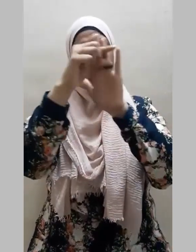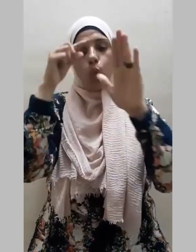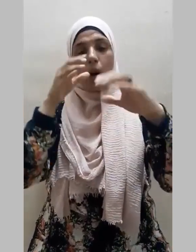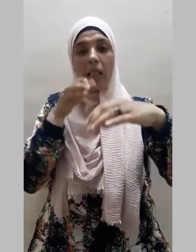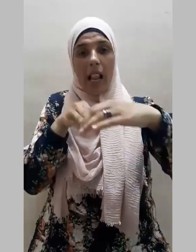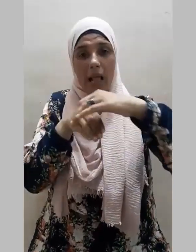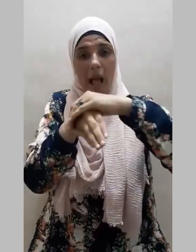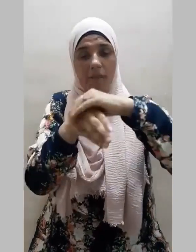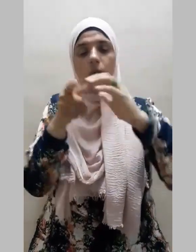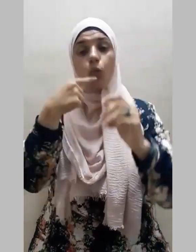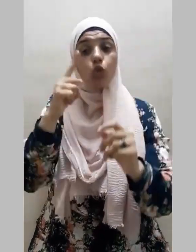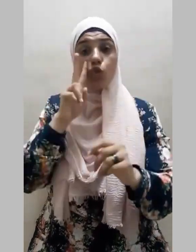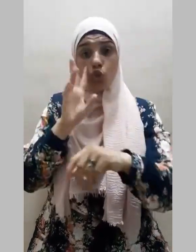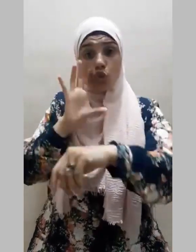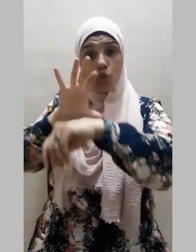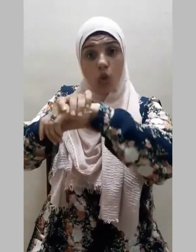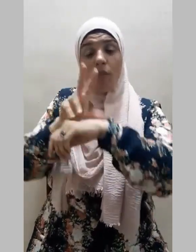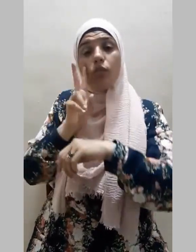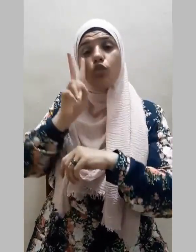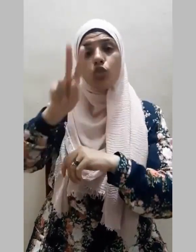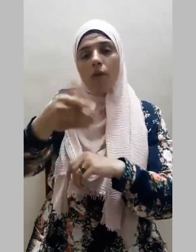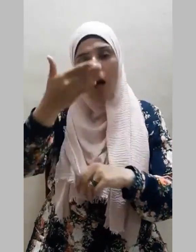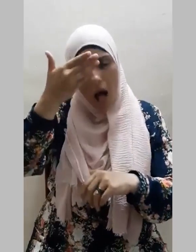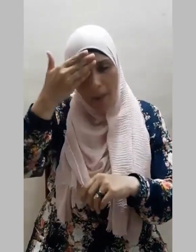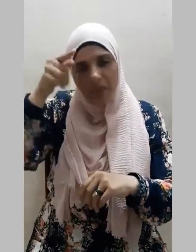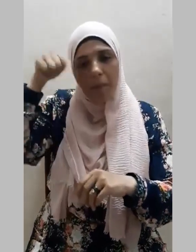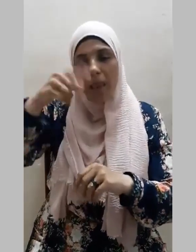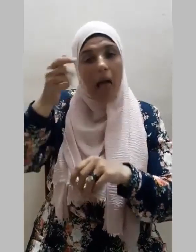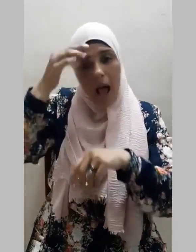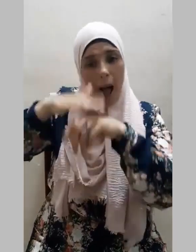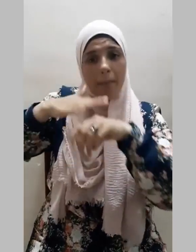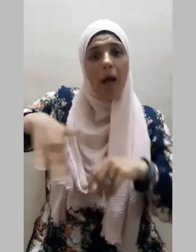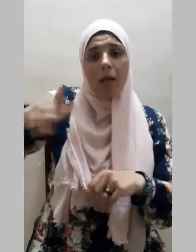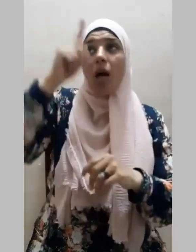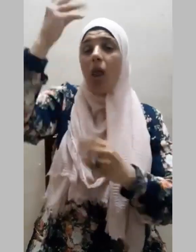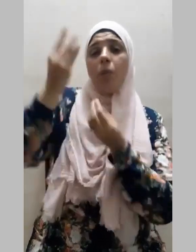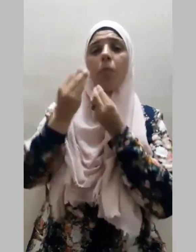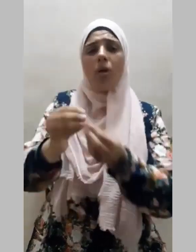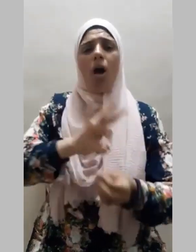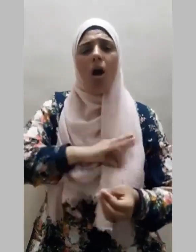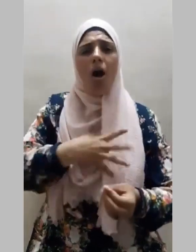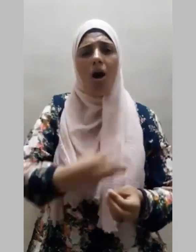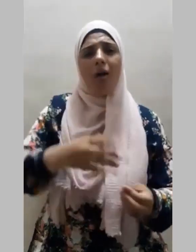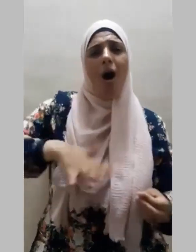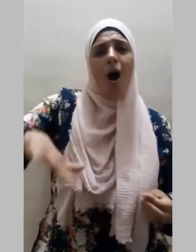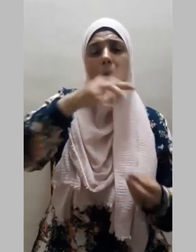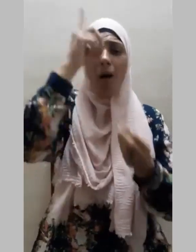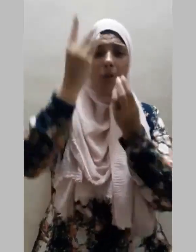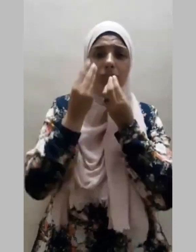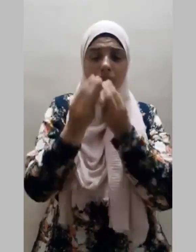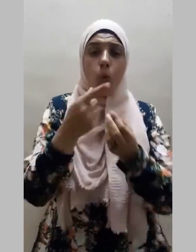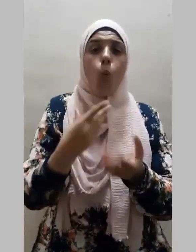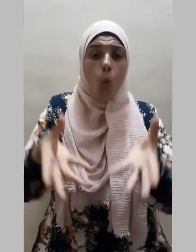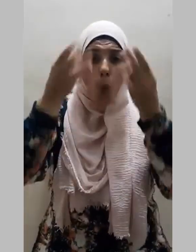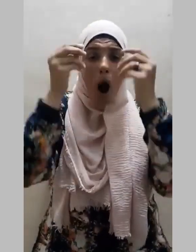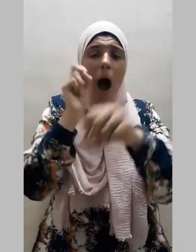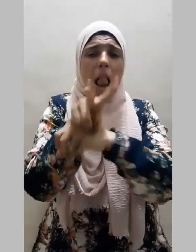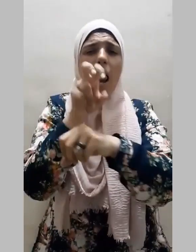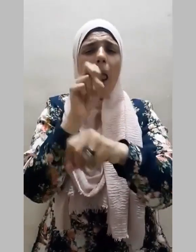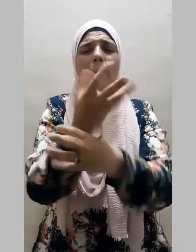عبدا من عبادنا آتيناه رحمة من عندنا وعلمناه من لدنا